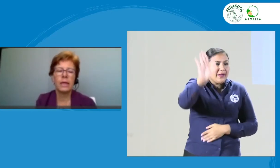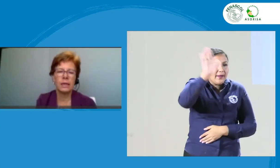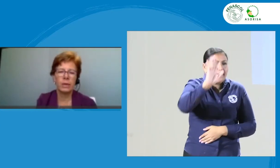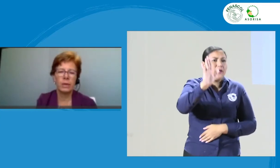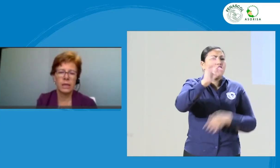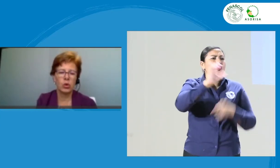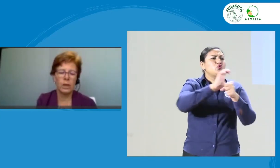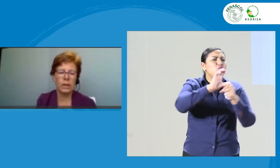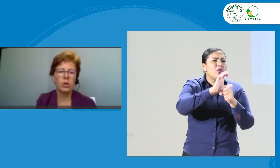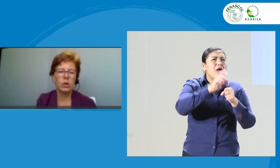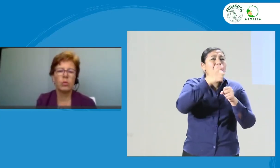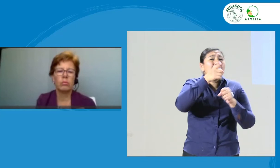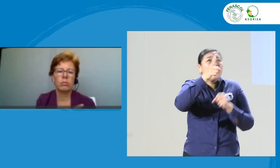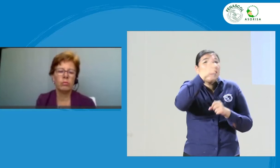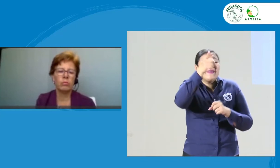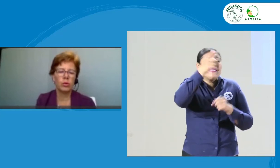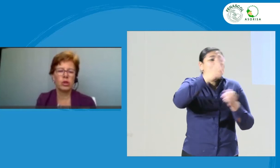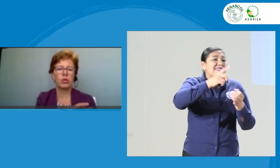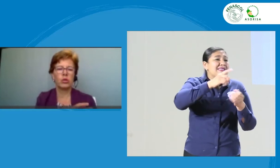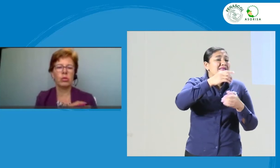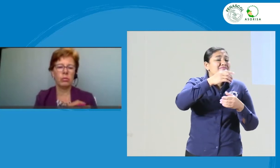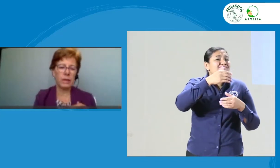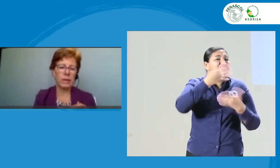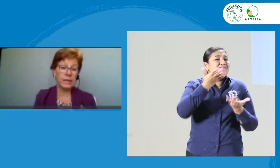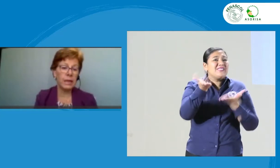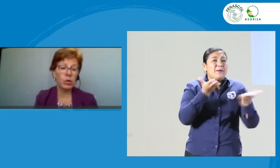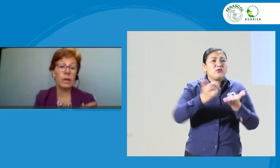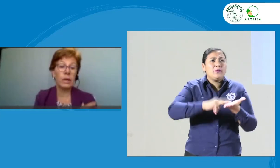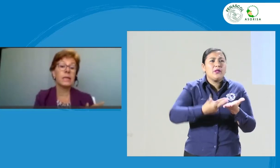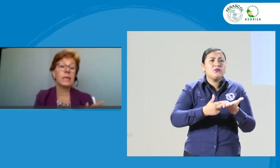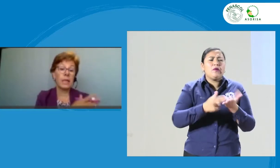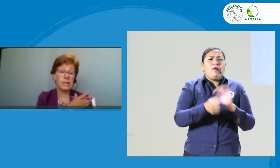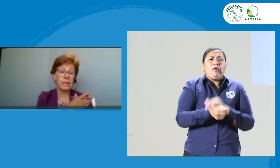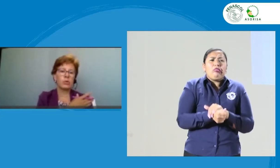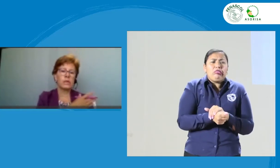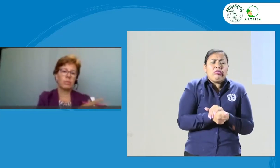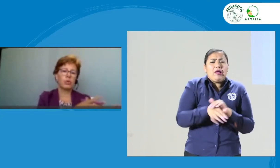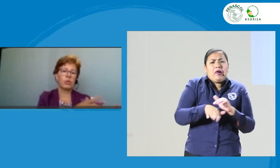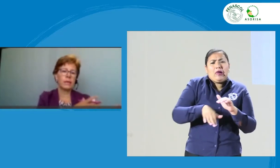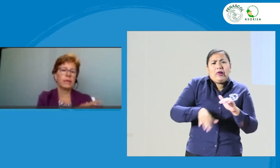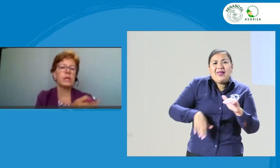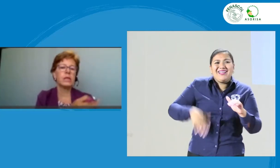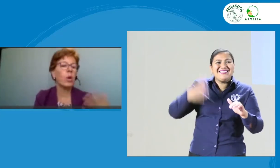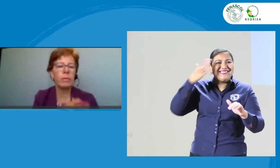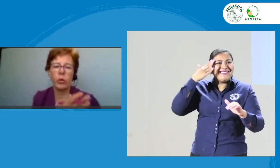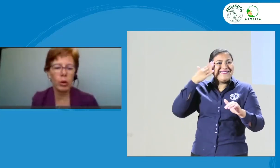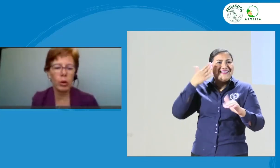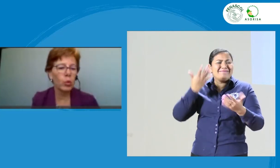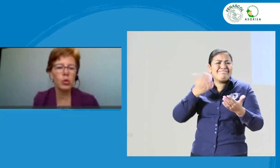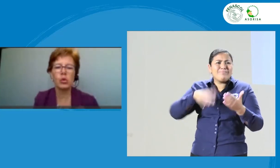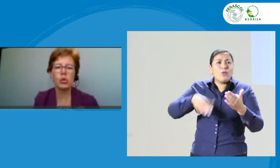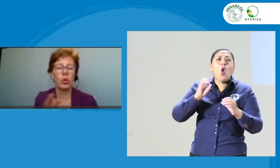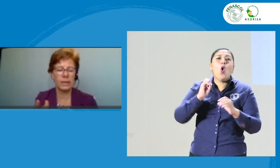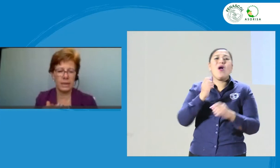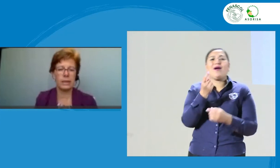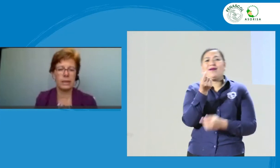la interpretación ha tenido un proceso más lento, van más atrás, porque se empezó más atrás, o hay menos recursos, etc.